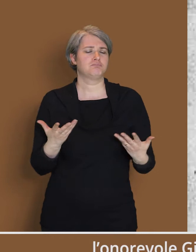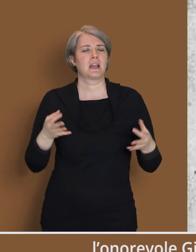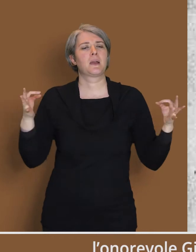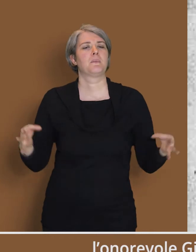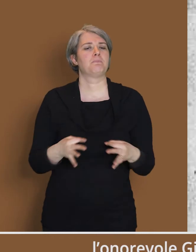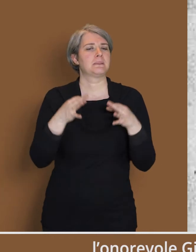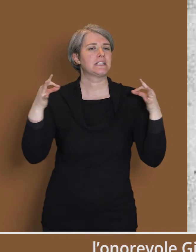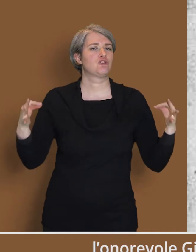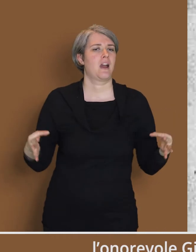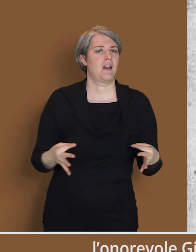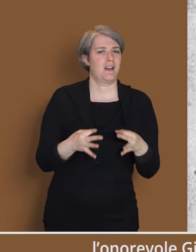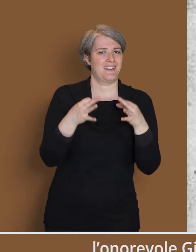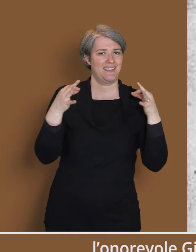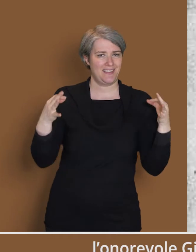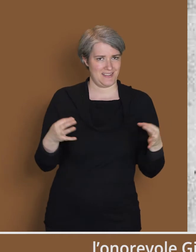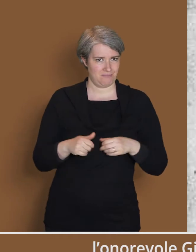passeggiate campestri.